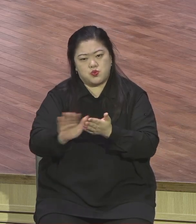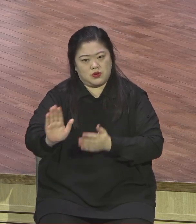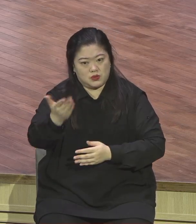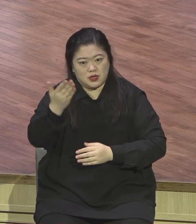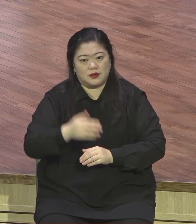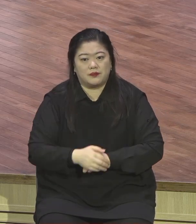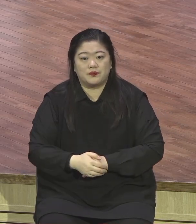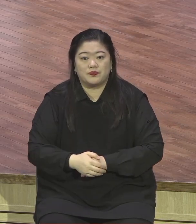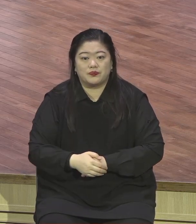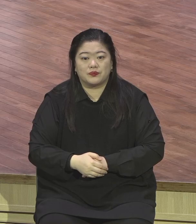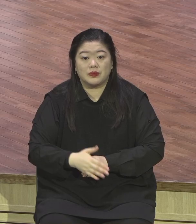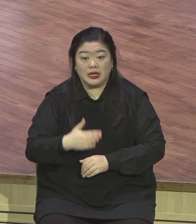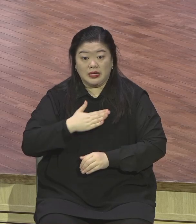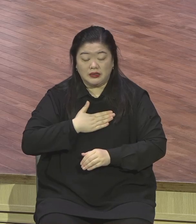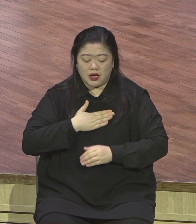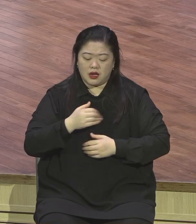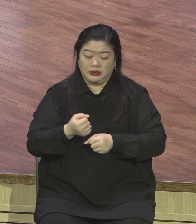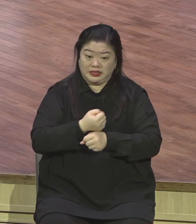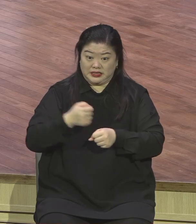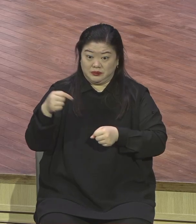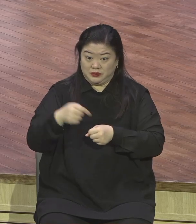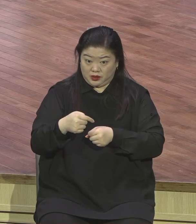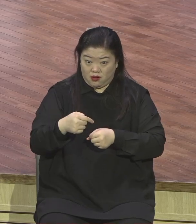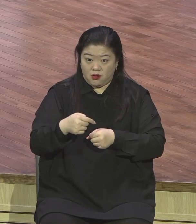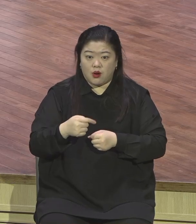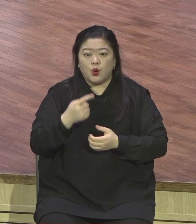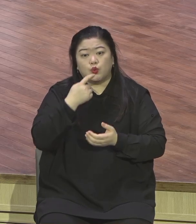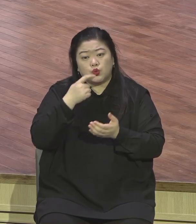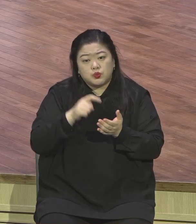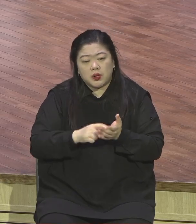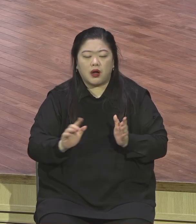멍해는 쉽고 내 짐은 가벼움이라 하시니라